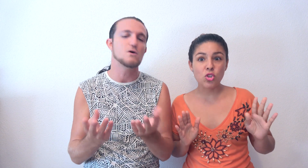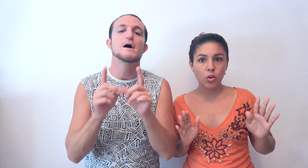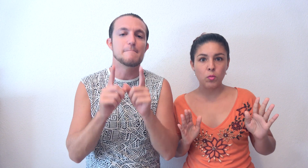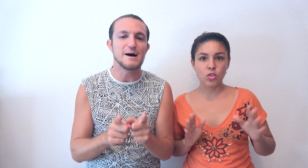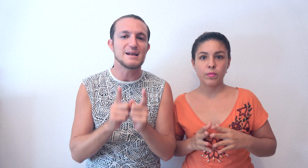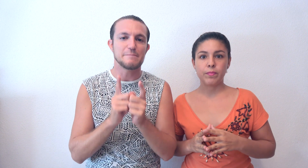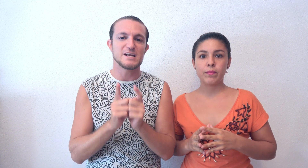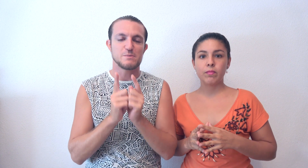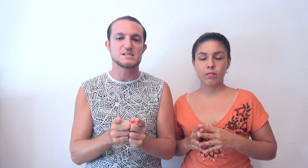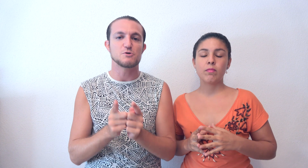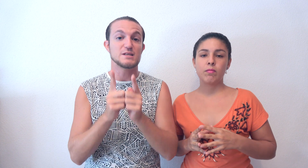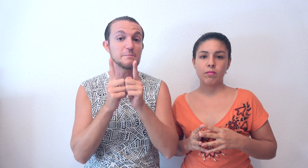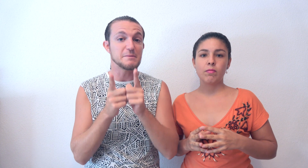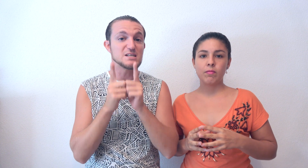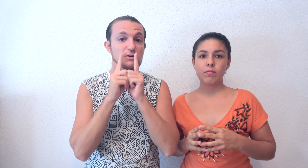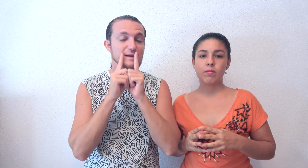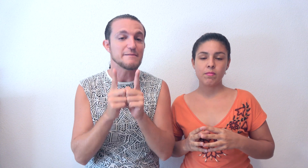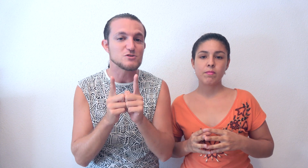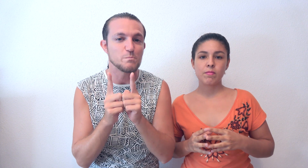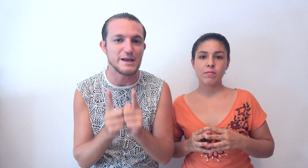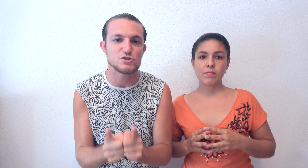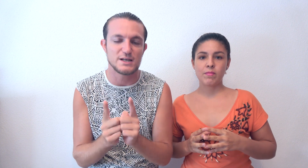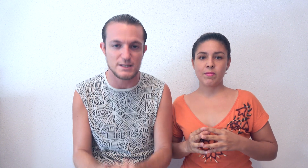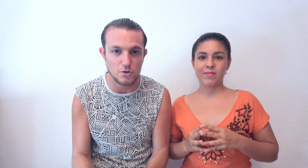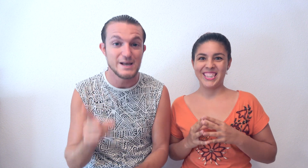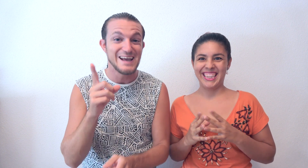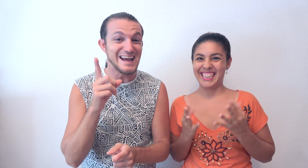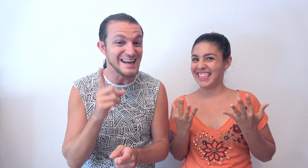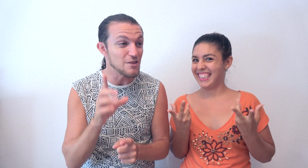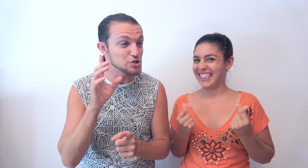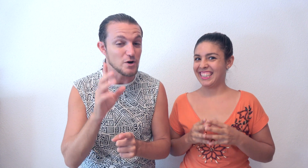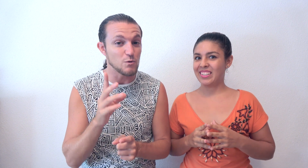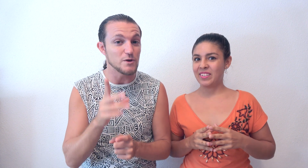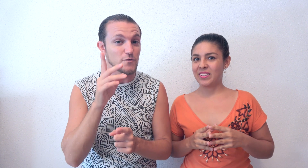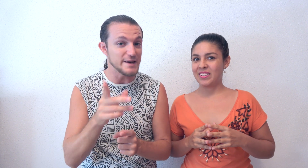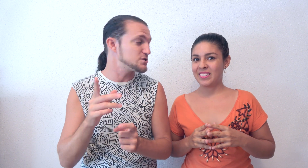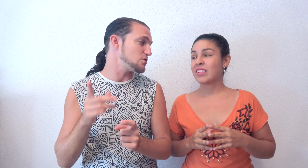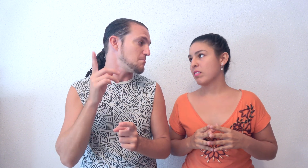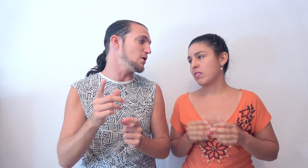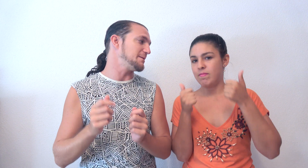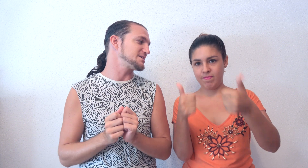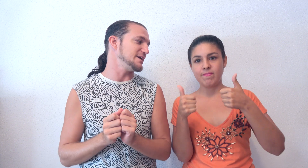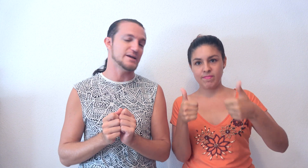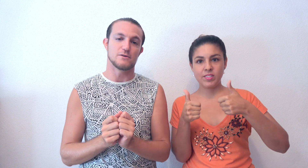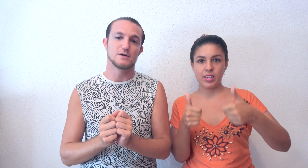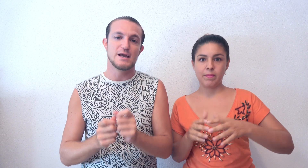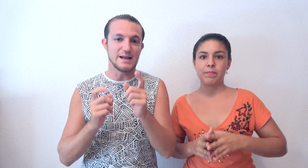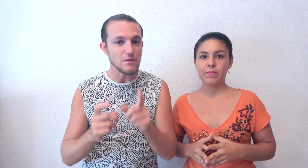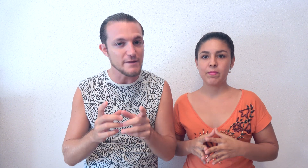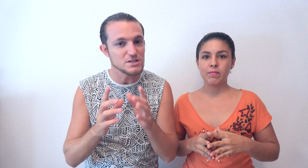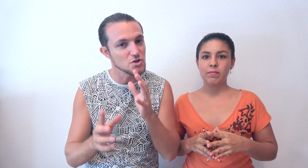Vale la pena esperarse por estar en el primer sitio y además un pequeño secretito. El lado, si no recuerdo, derecho mola más que el izquierdo. Sí. El lado derecho